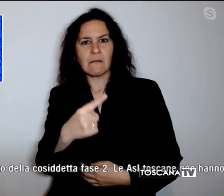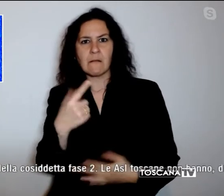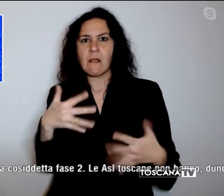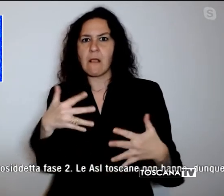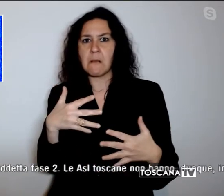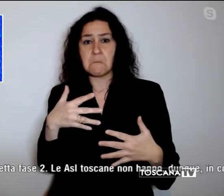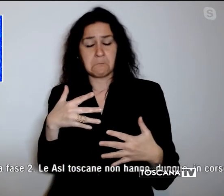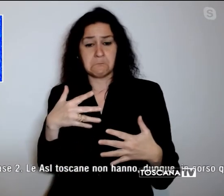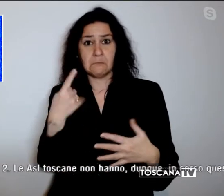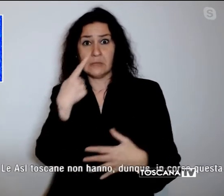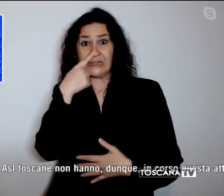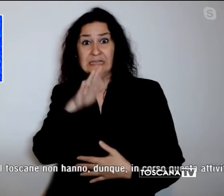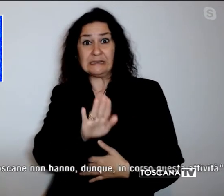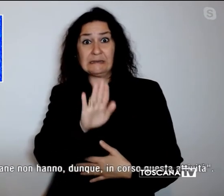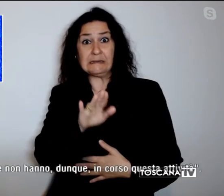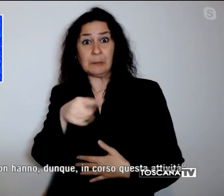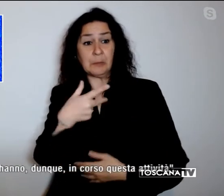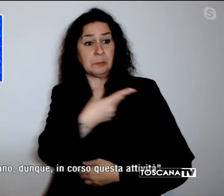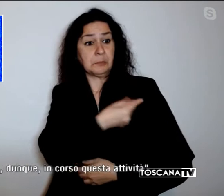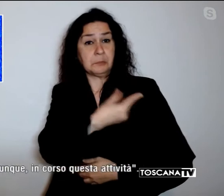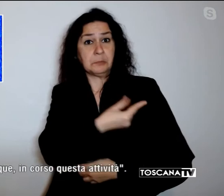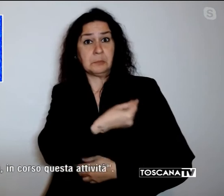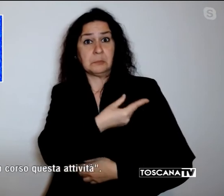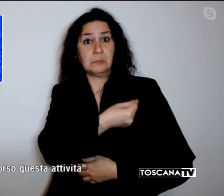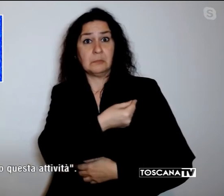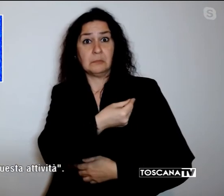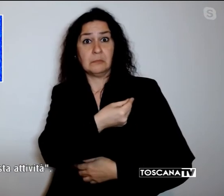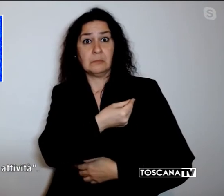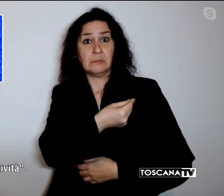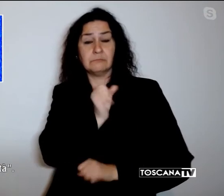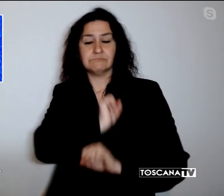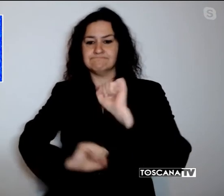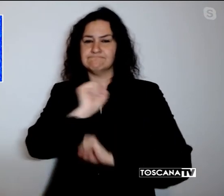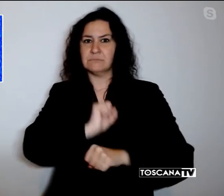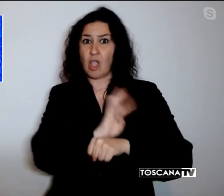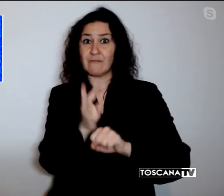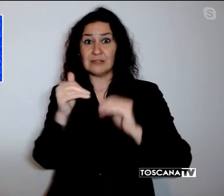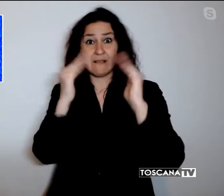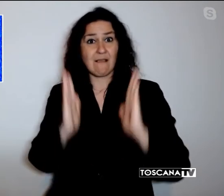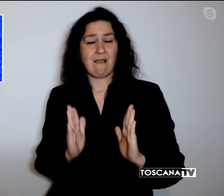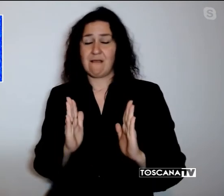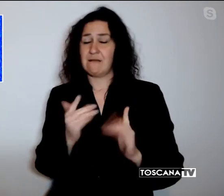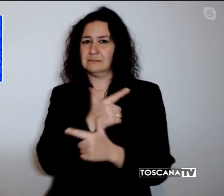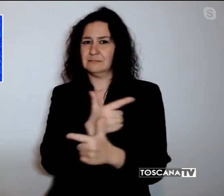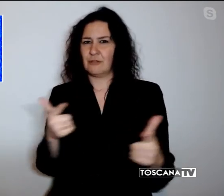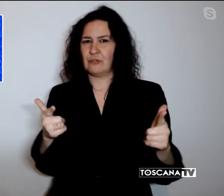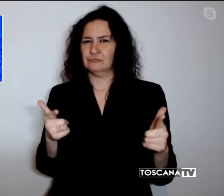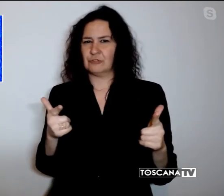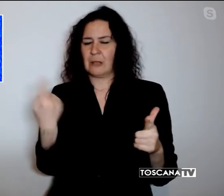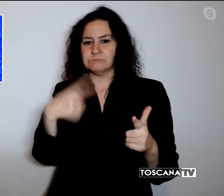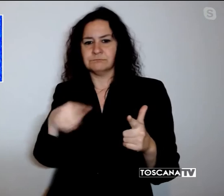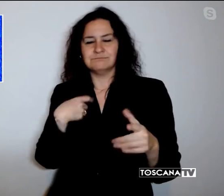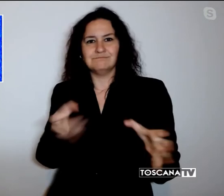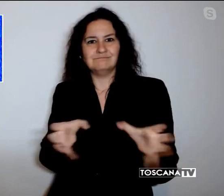effettuando somministrazioni di vaccino anti-covid al domicilio di questa categoria, che sarà